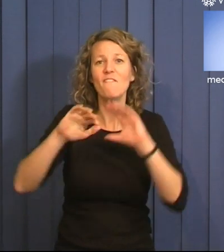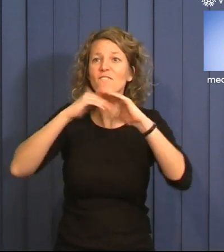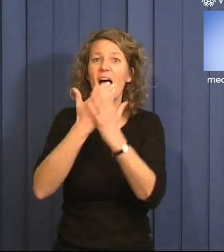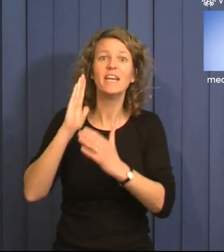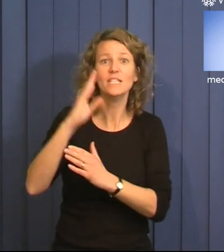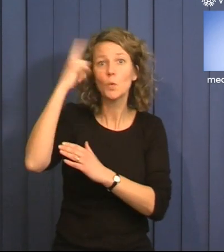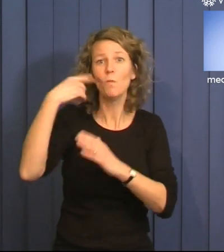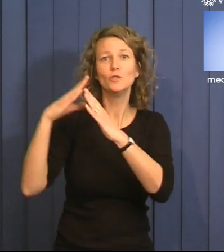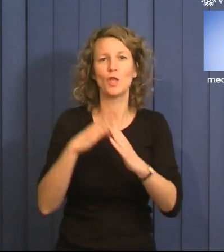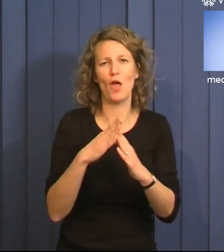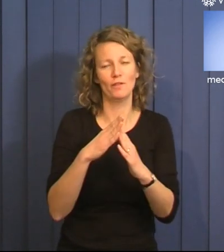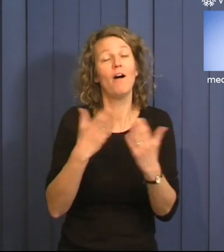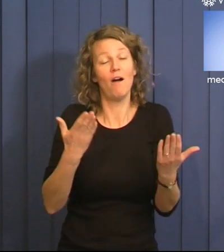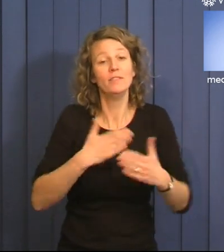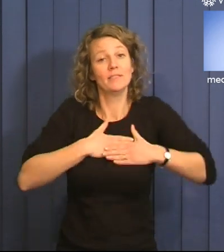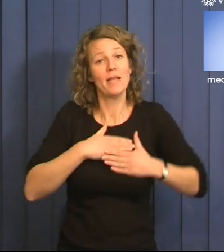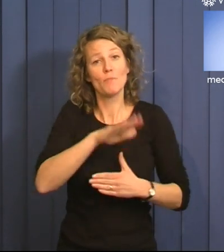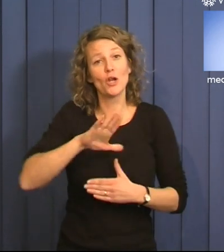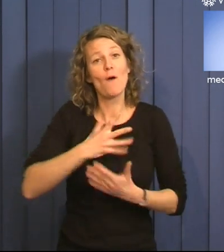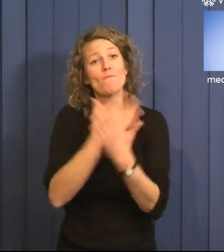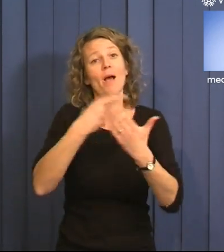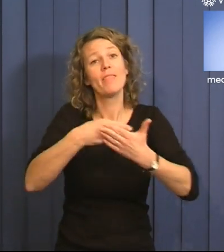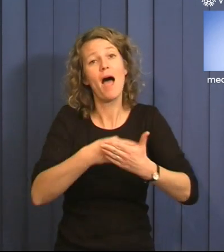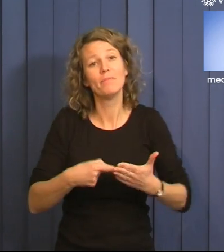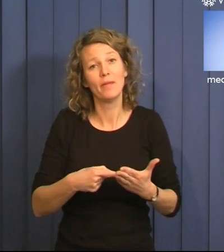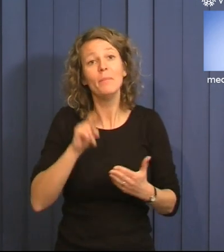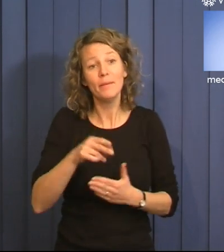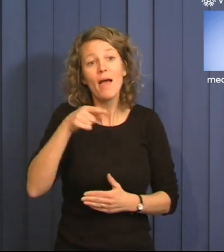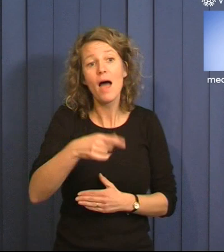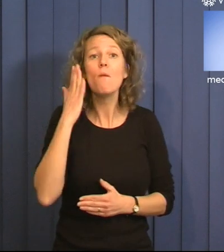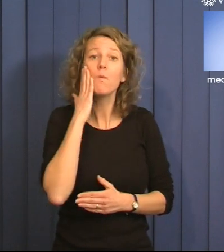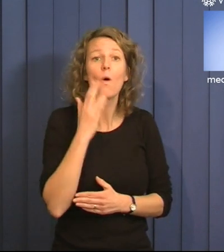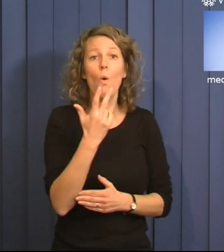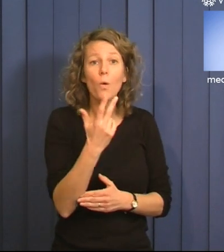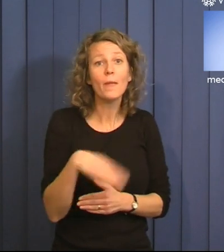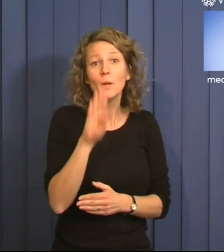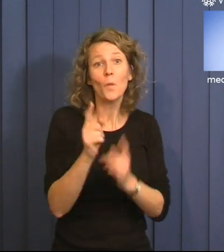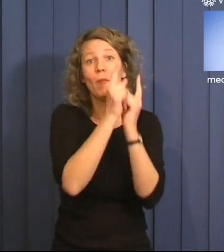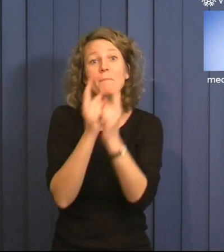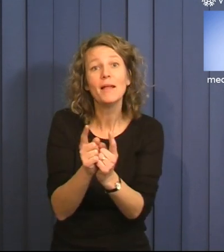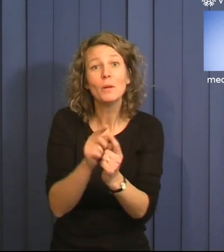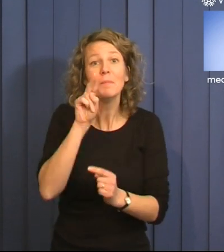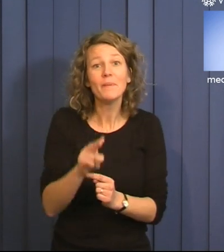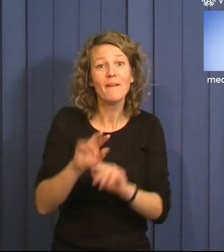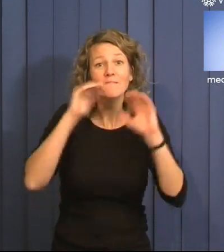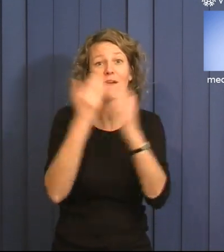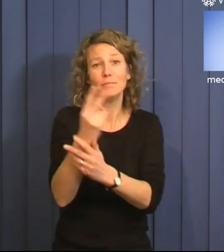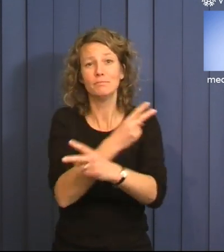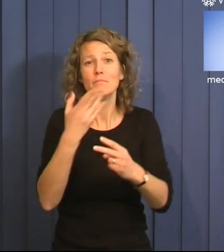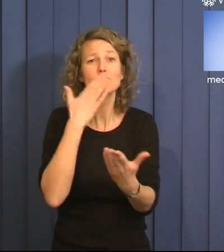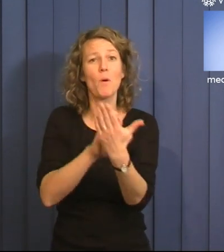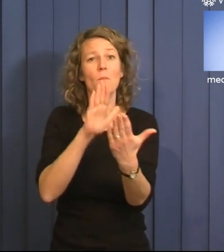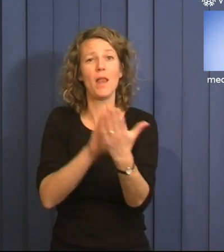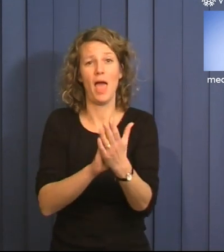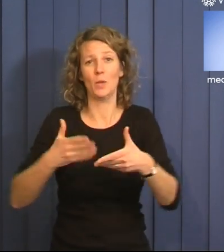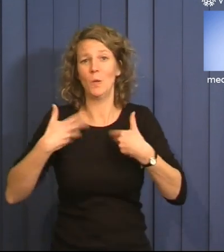ju många namn. Staden med cirka åtta miljoner invånare som borgmästaren Michael Bloomberg bossar över. Och som är världens mest populära